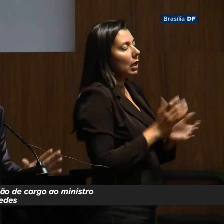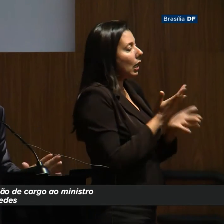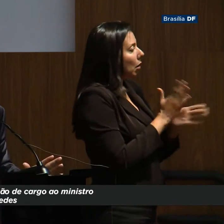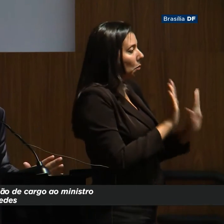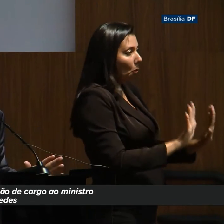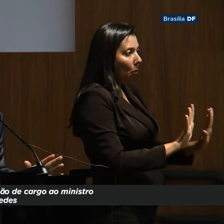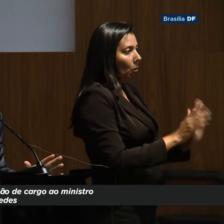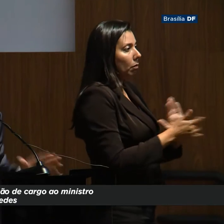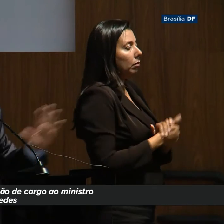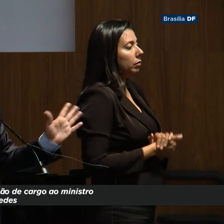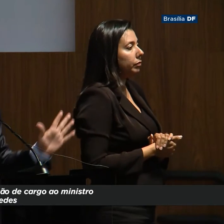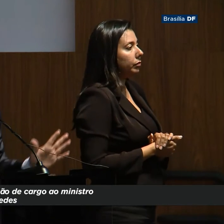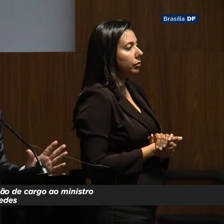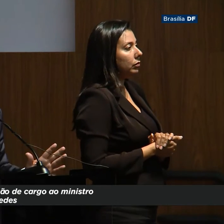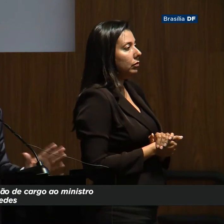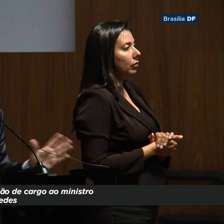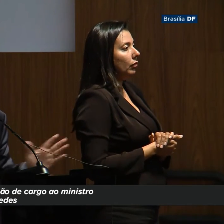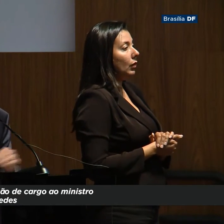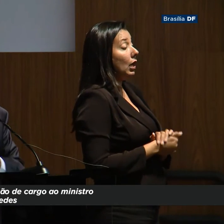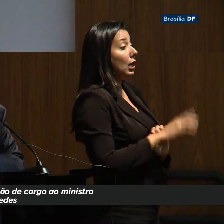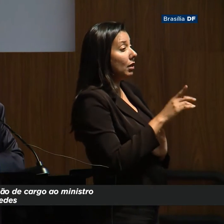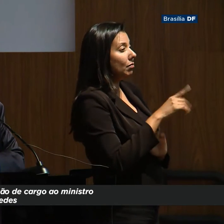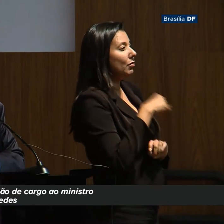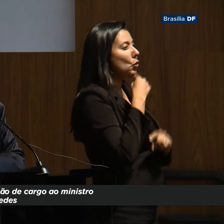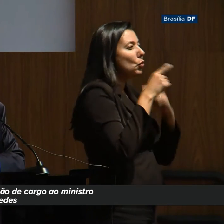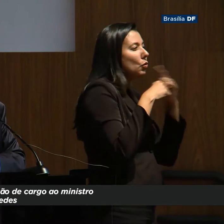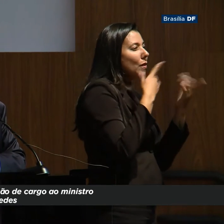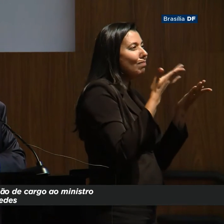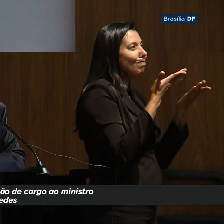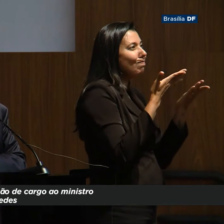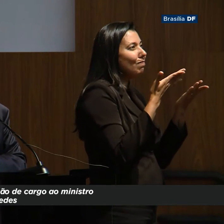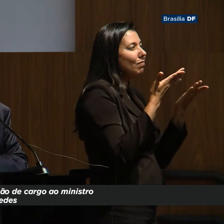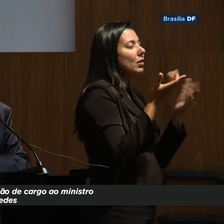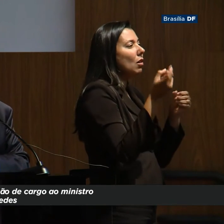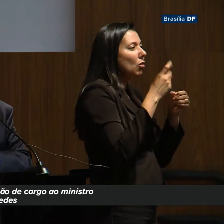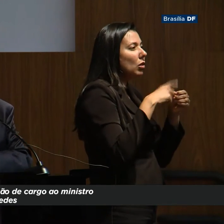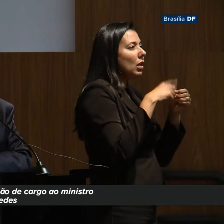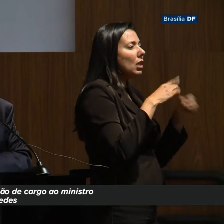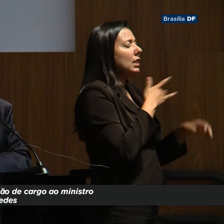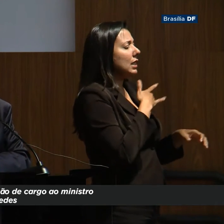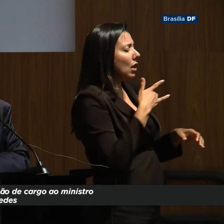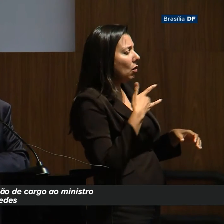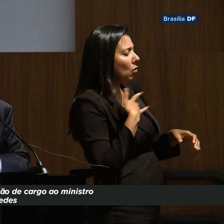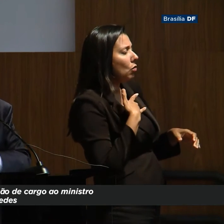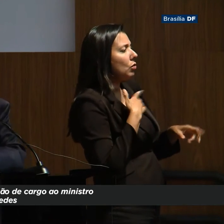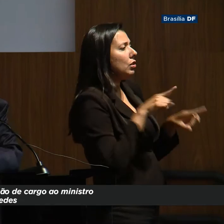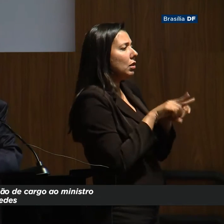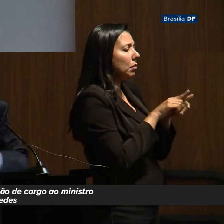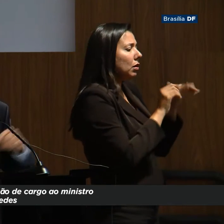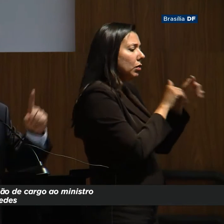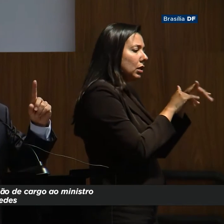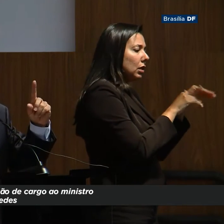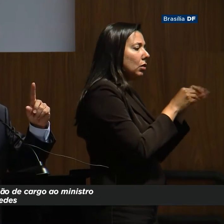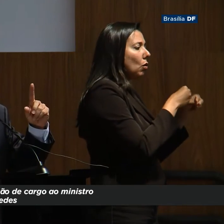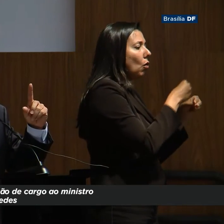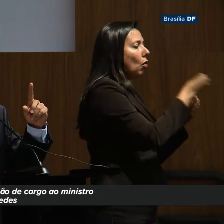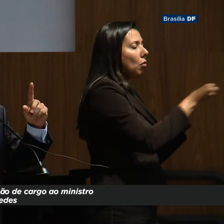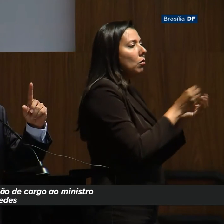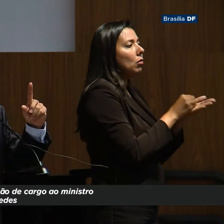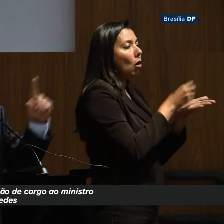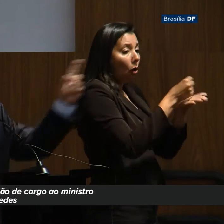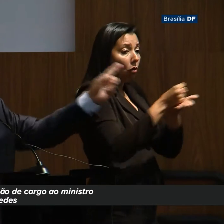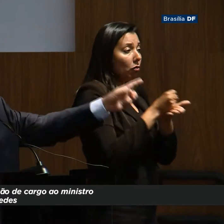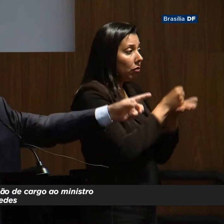a crise. Aí as pessoas tiram a dúvida. Peraí, está faltando voucher à saúde ali, voucher à educação. Dá um pouquinho para eles. Tira de quem?